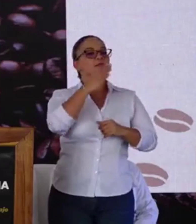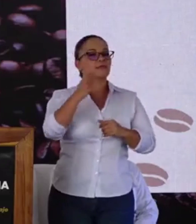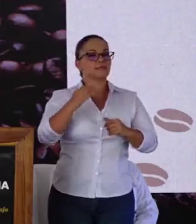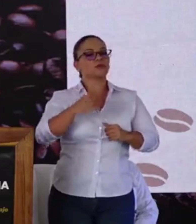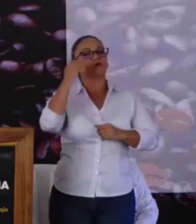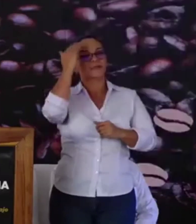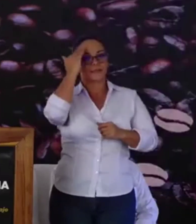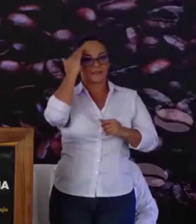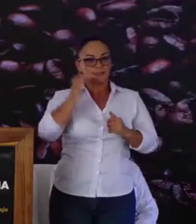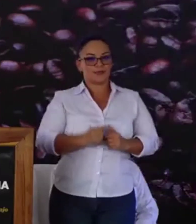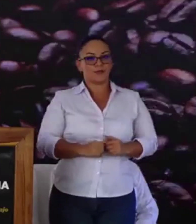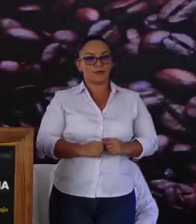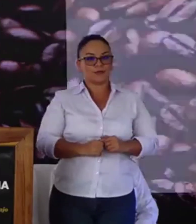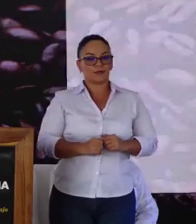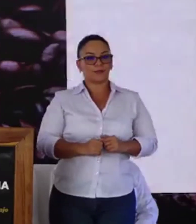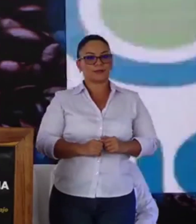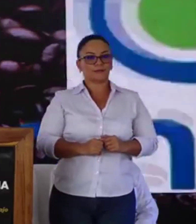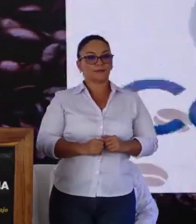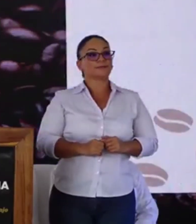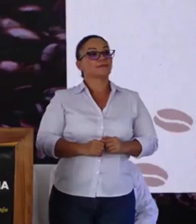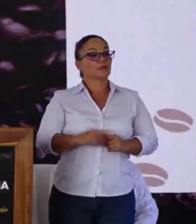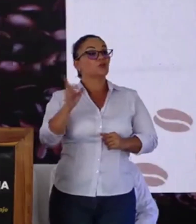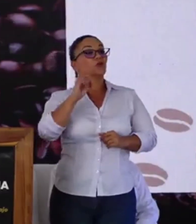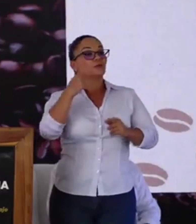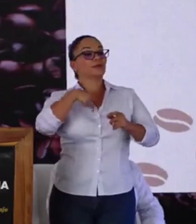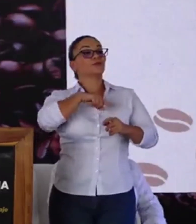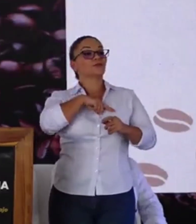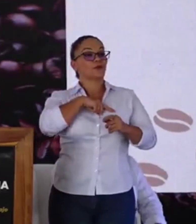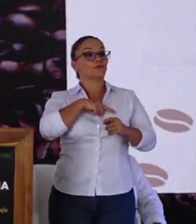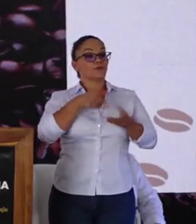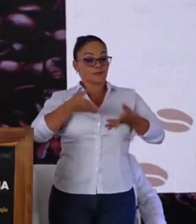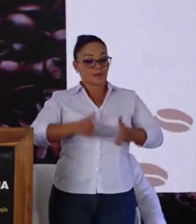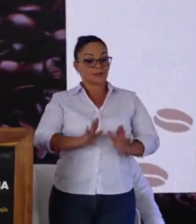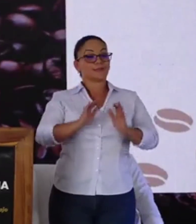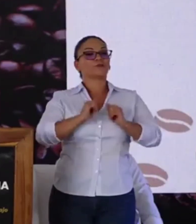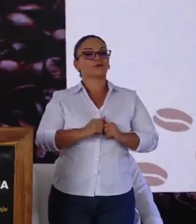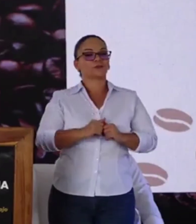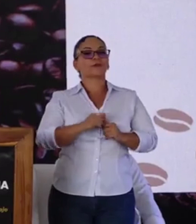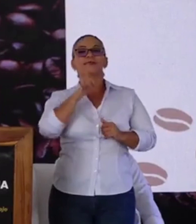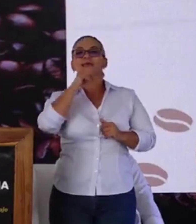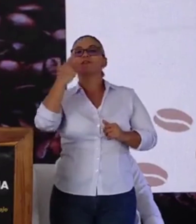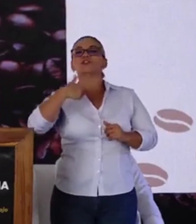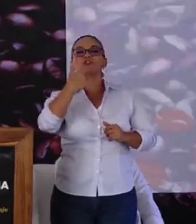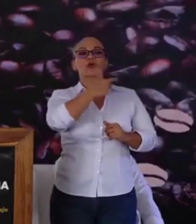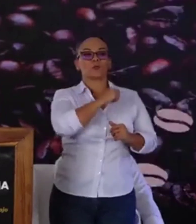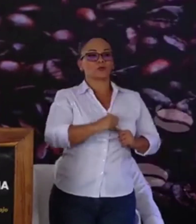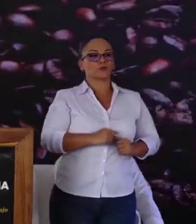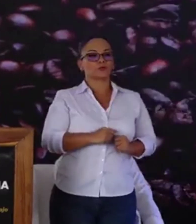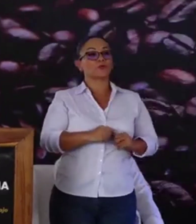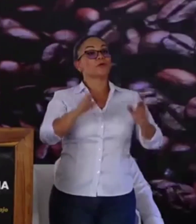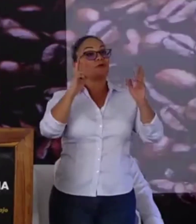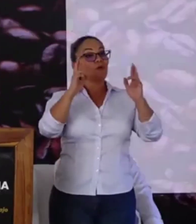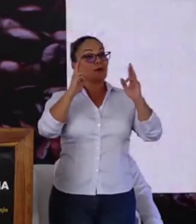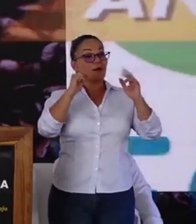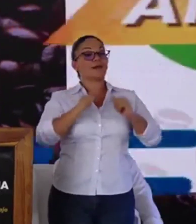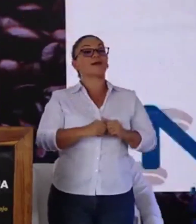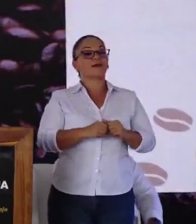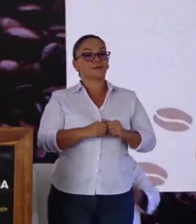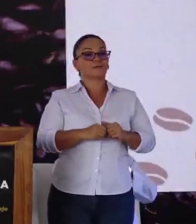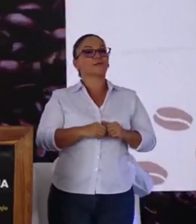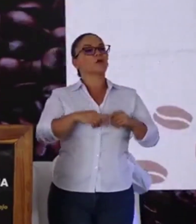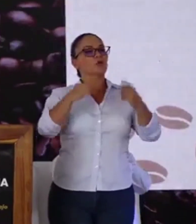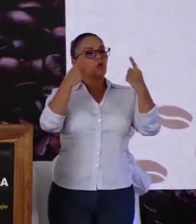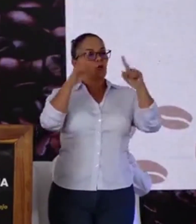de saber de dónde venimos, qué somos y que ojalá nos pongamos de